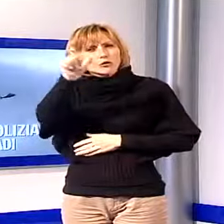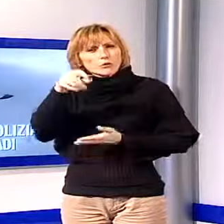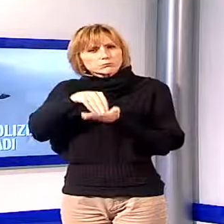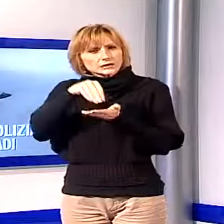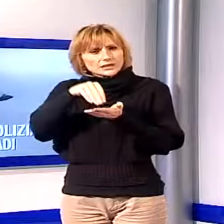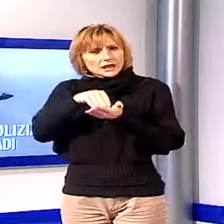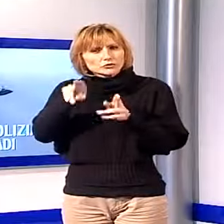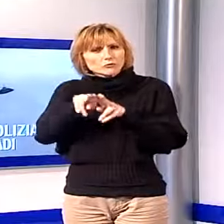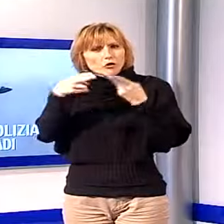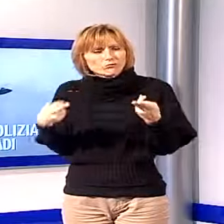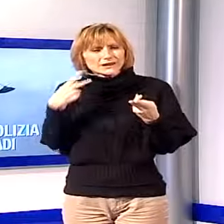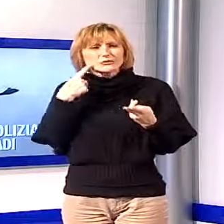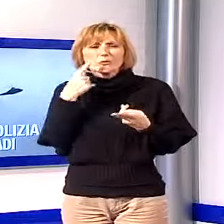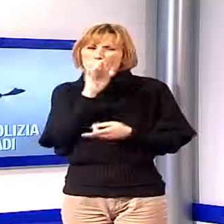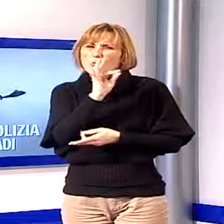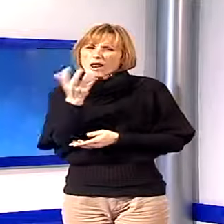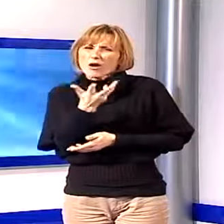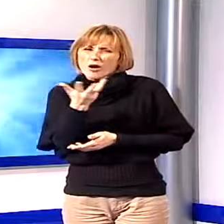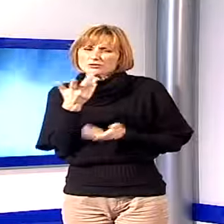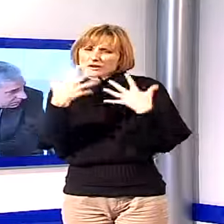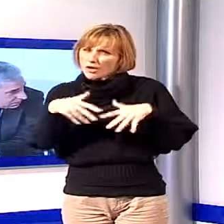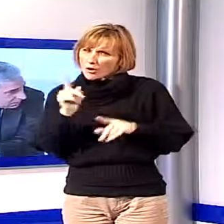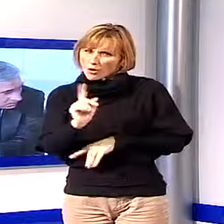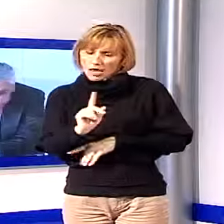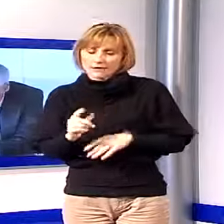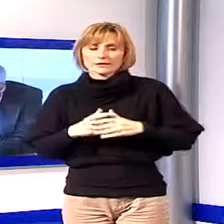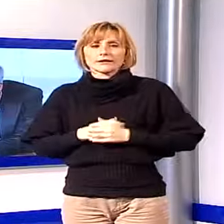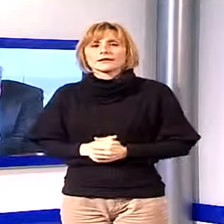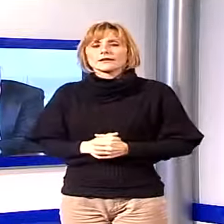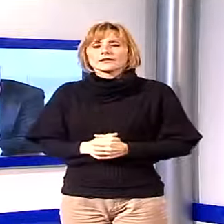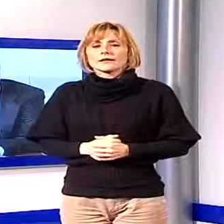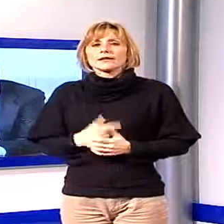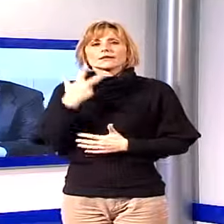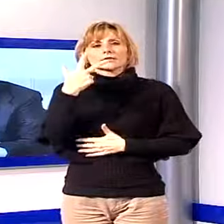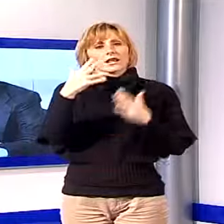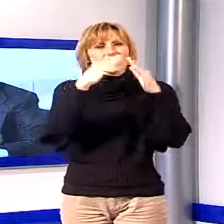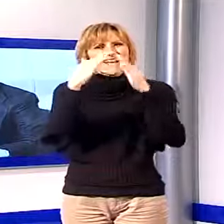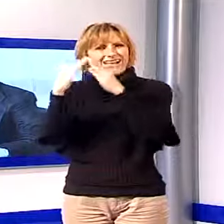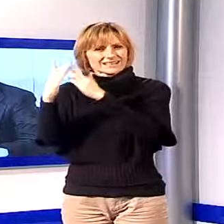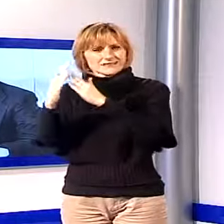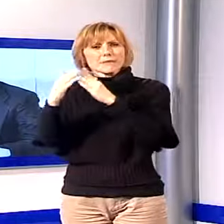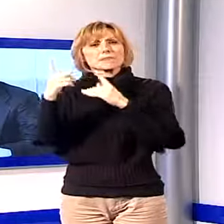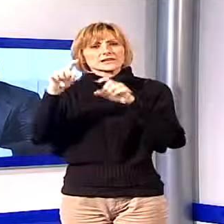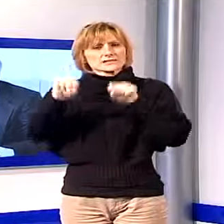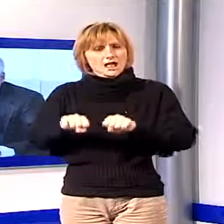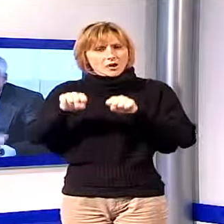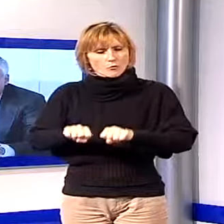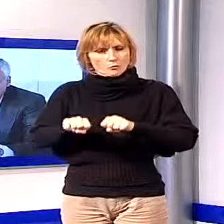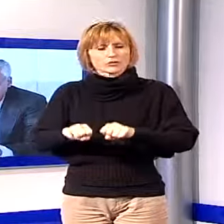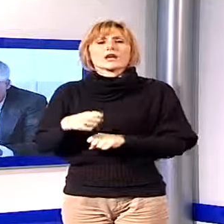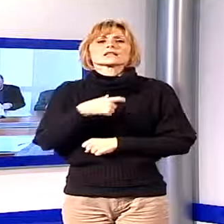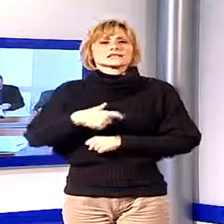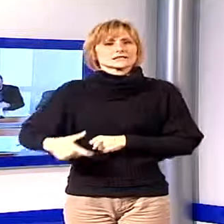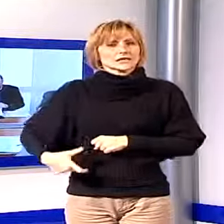irregolarità nella gestione della struttura. Tre case della salute, il Sindaco Tambellini e il Presidente della